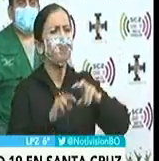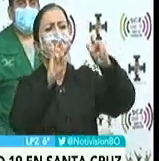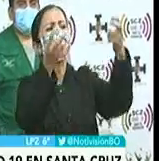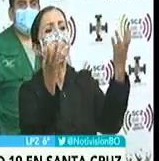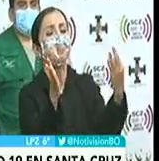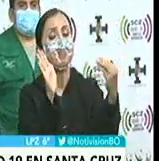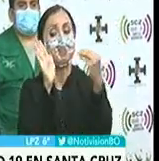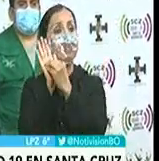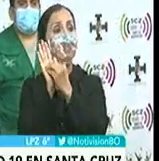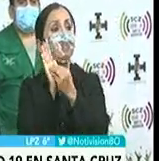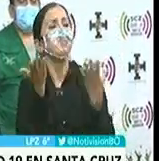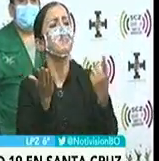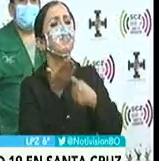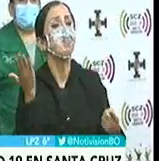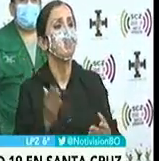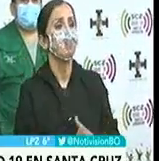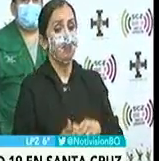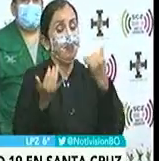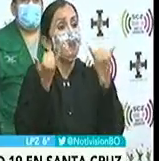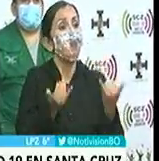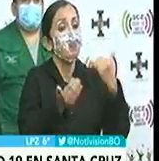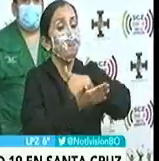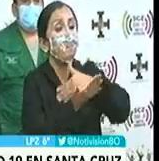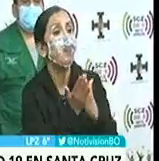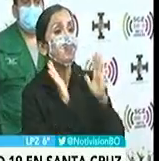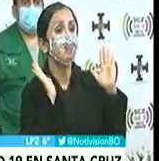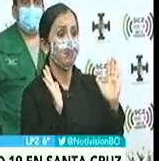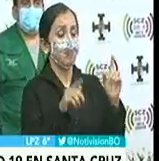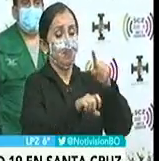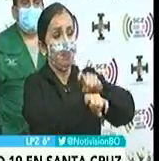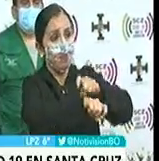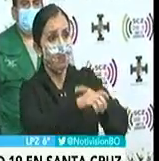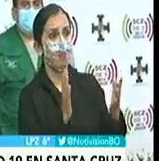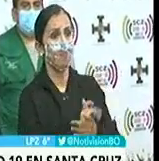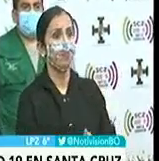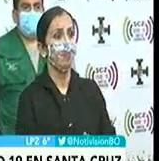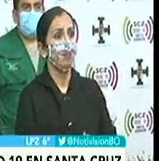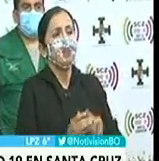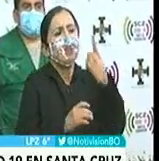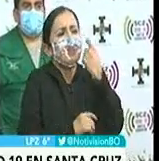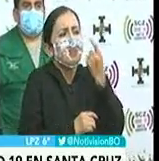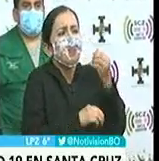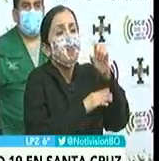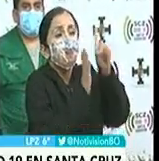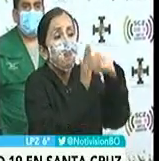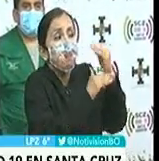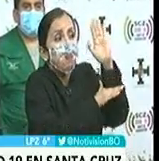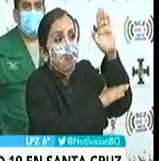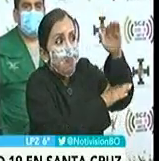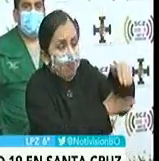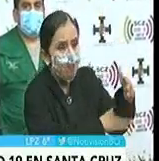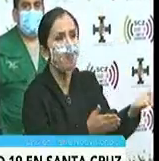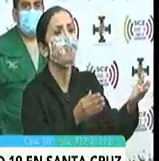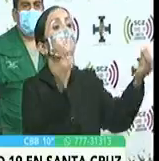tema del registro de casos. Este es el reporte parcial de los laboratorios a la hora. Recién en un par de horas más tendremos los otros